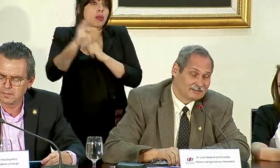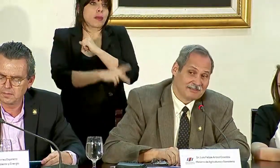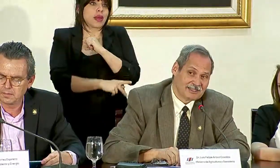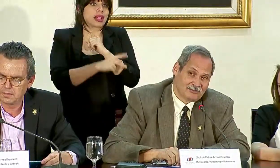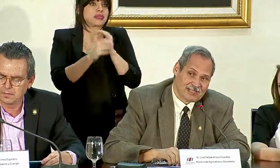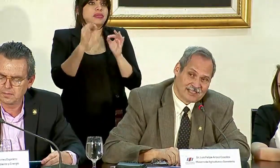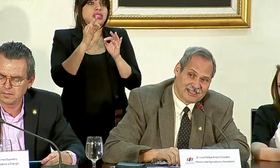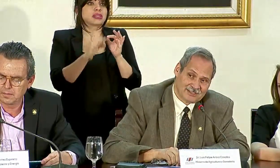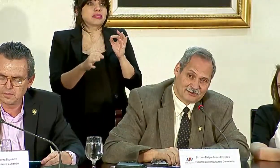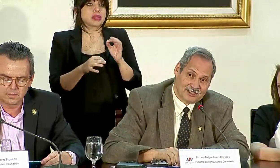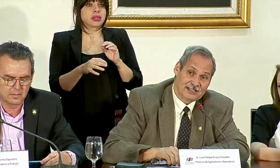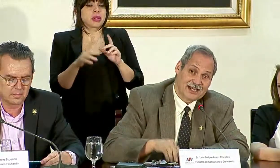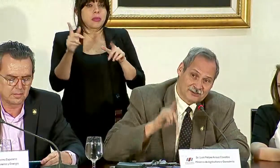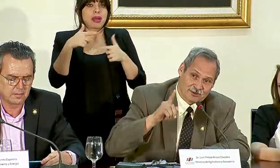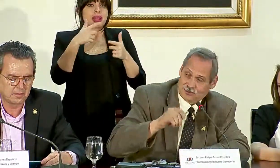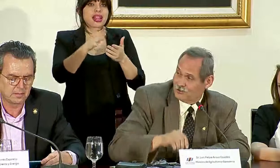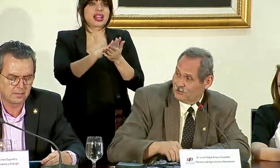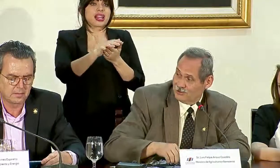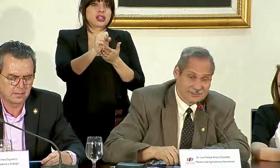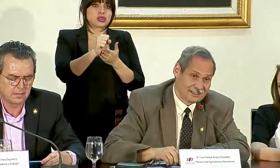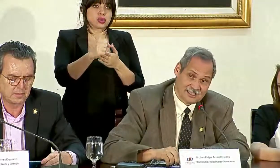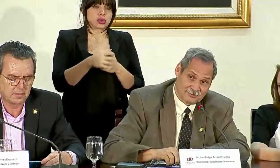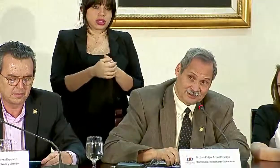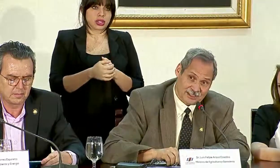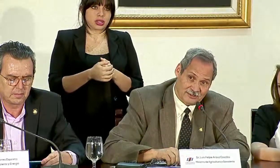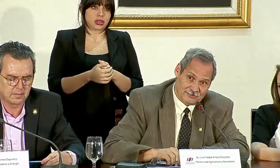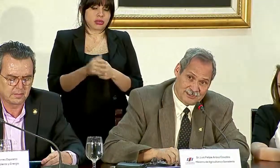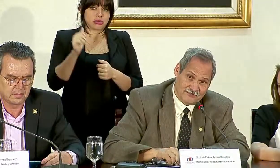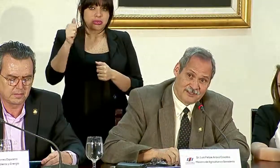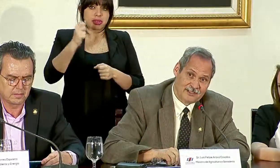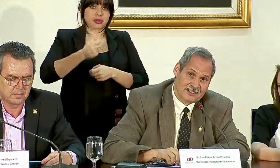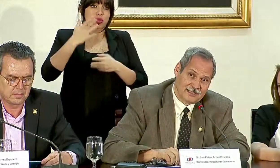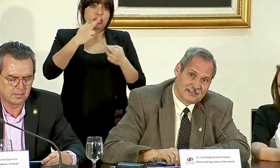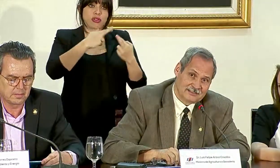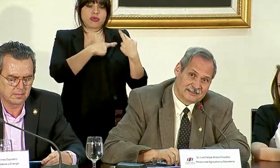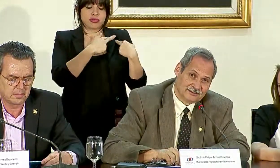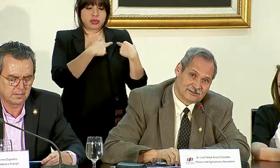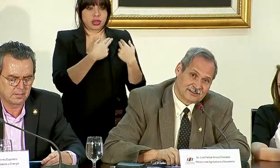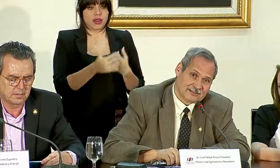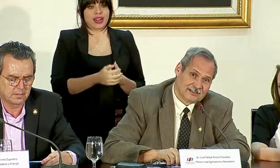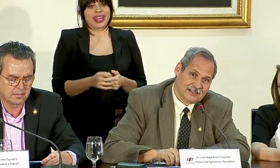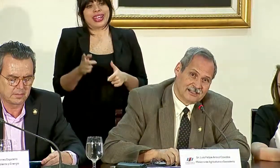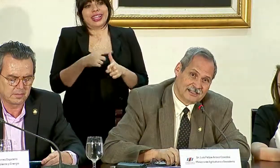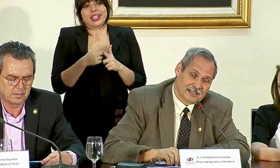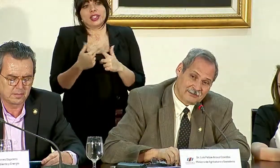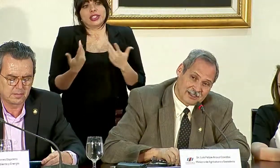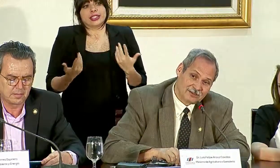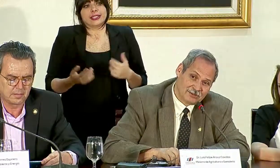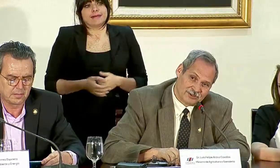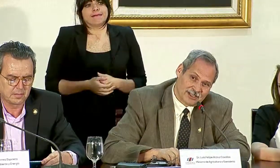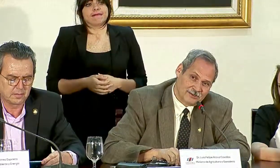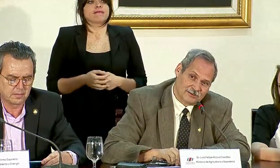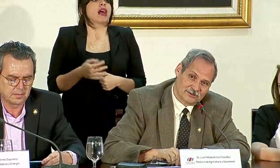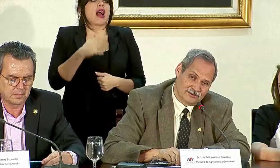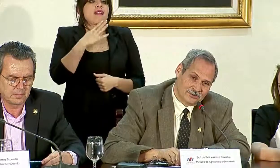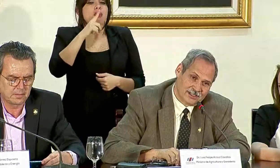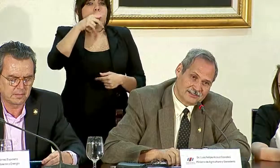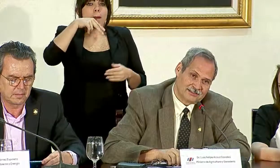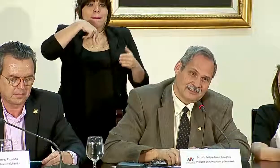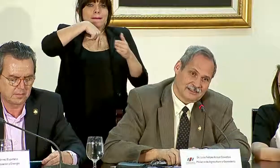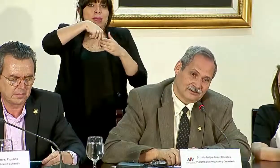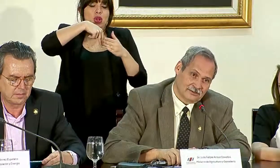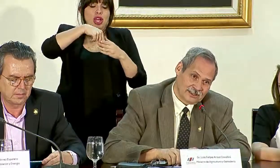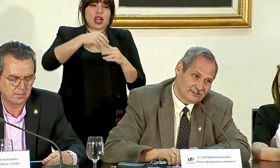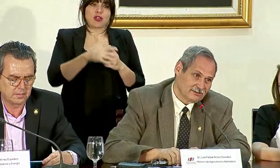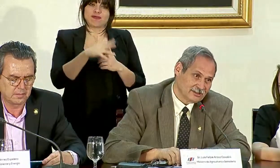simplemente lo mandan a destruir a costo del exportador. Entonces, hablar de un bloqueo no